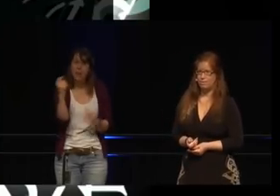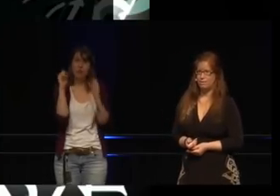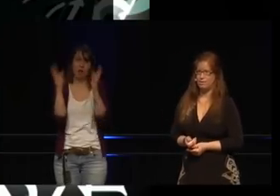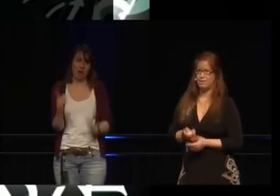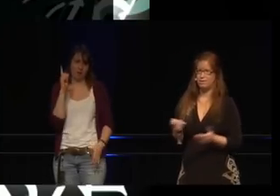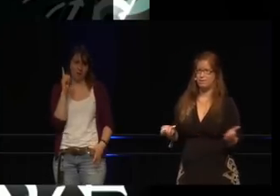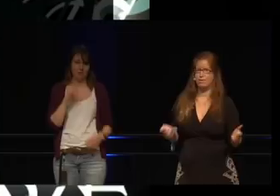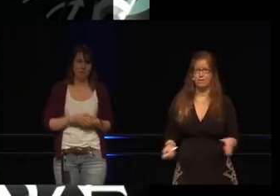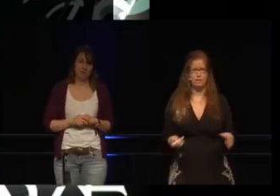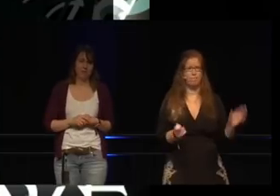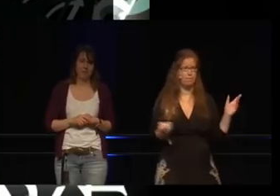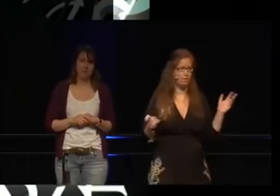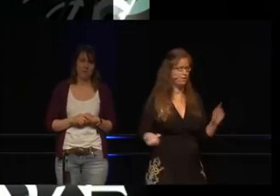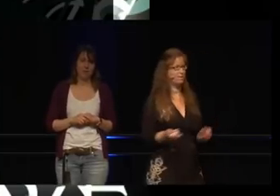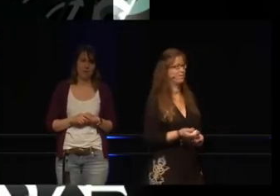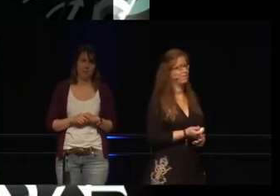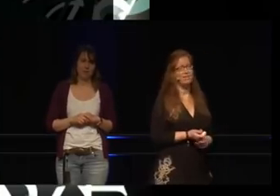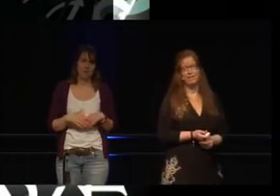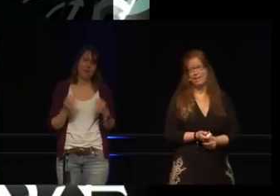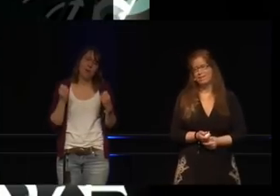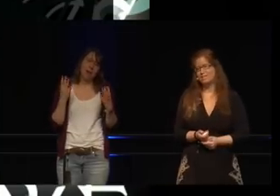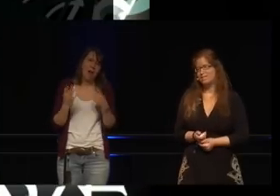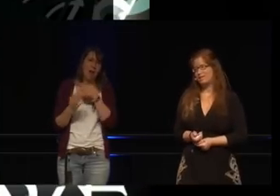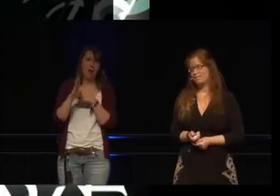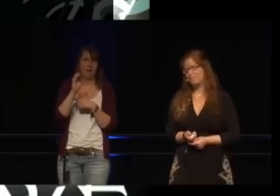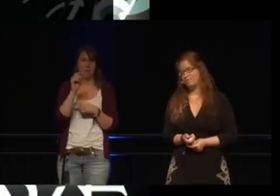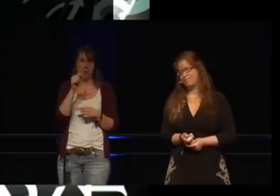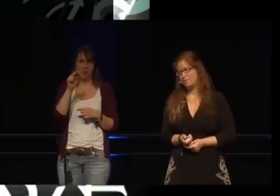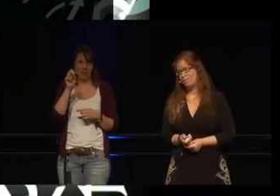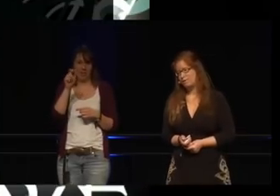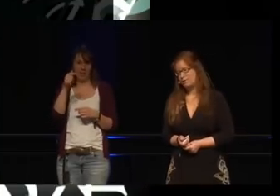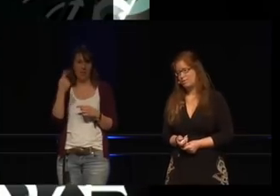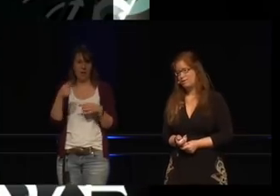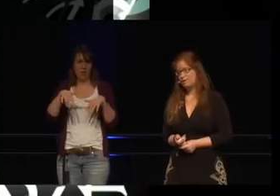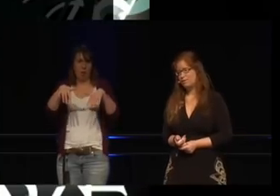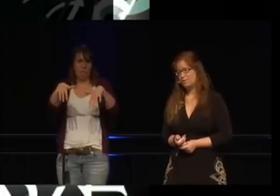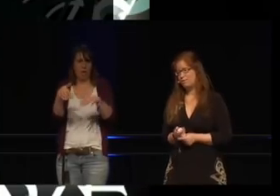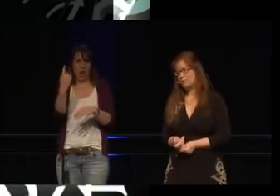So ein Botnet hat natürlich einen Besitzer, der kontrolliert dieses Botnet.